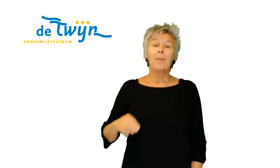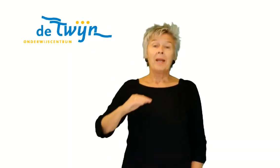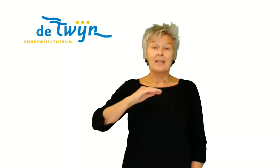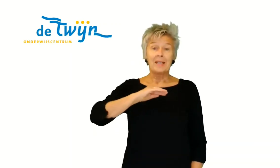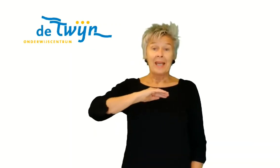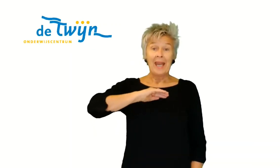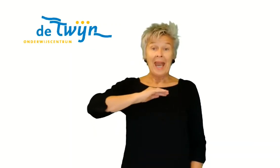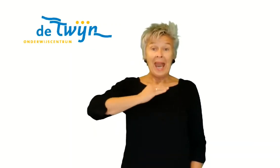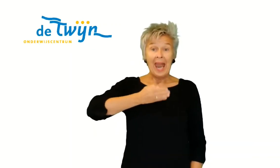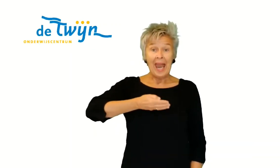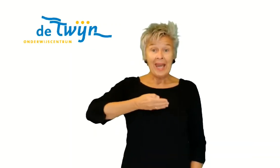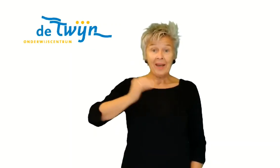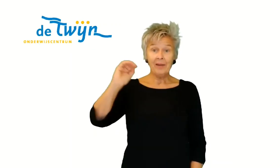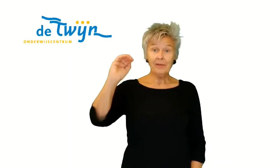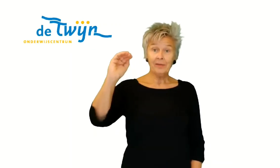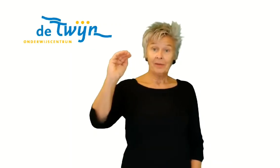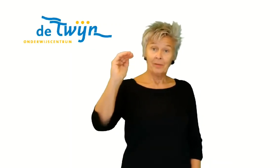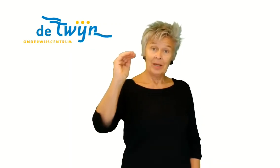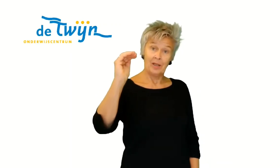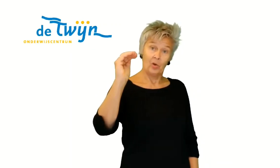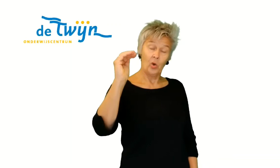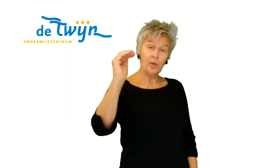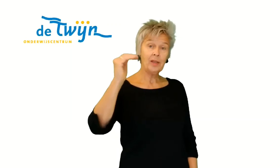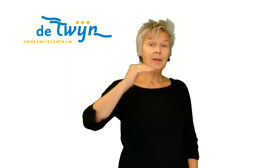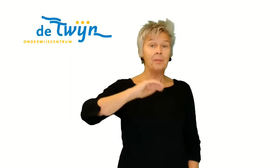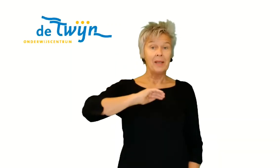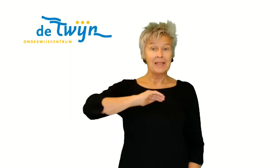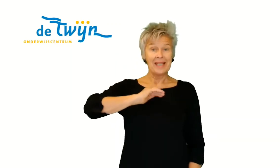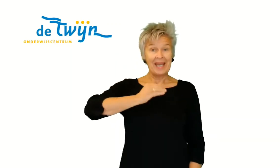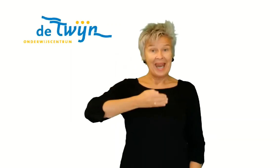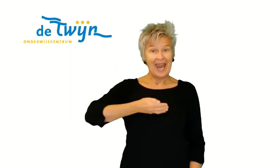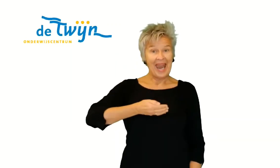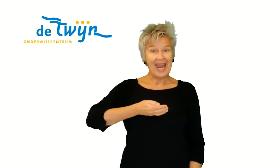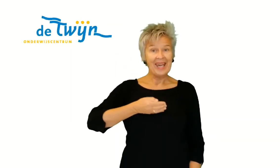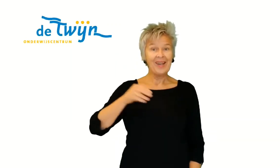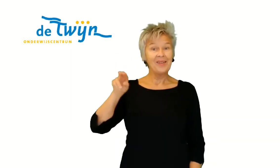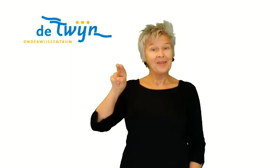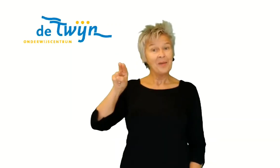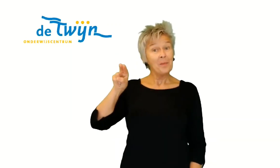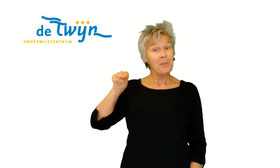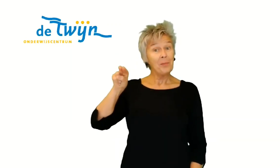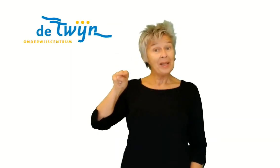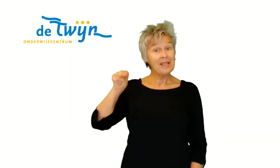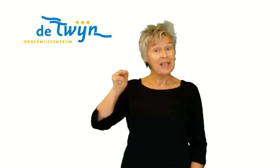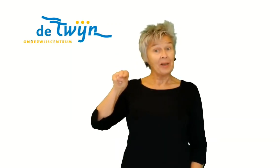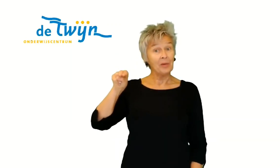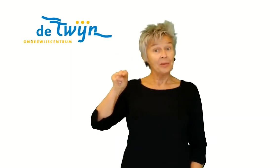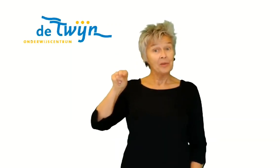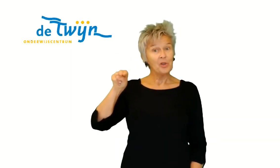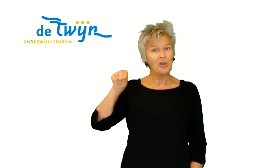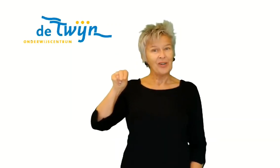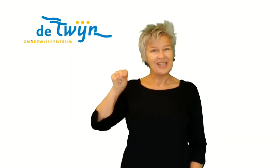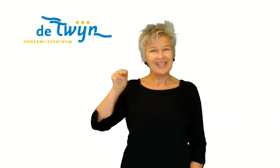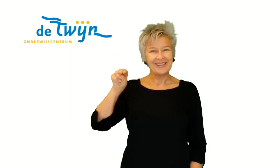Met zijn eigen... Beetje kommetje. Met zijn eigen penseel. Zijn kwartje.